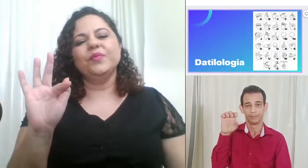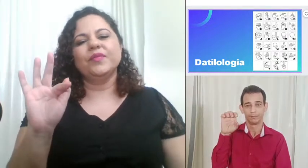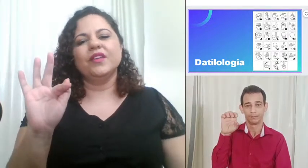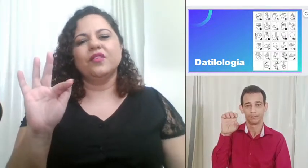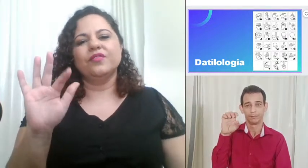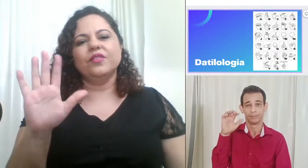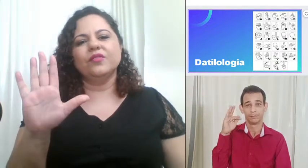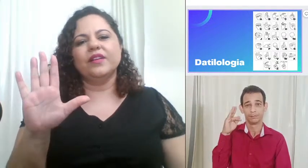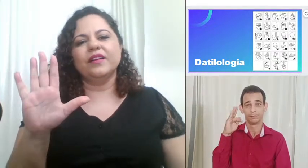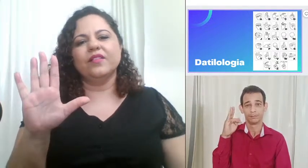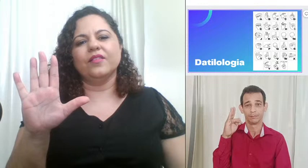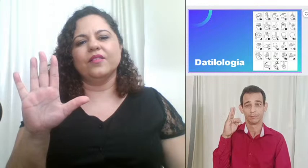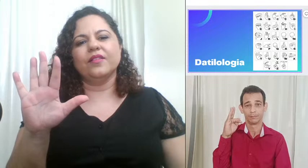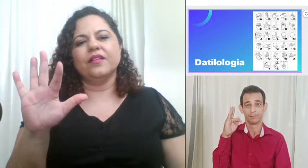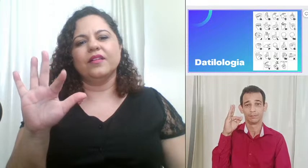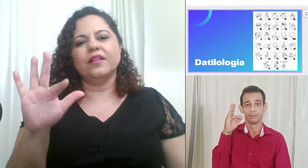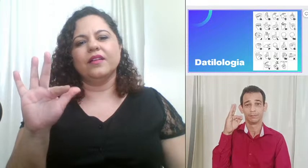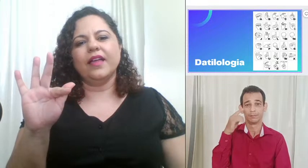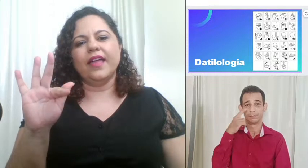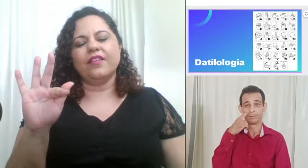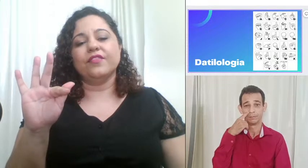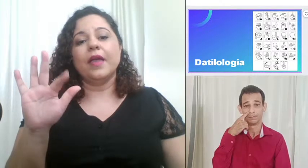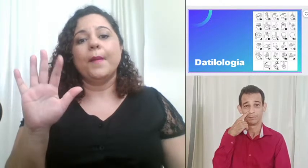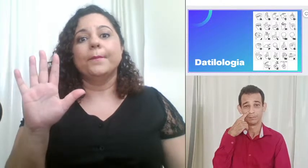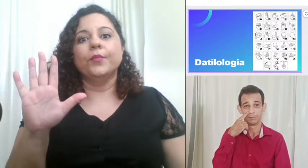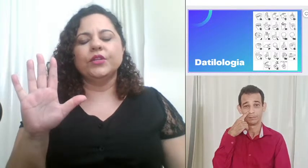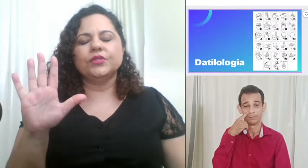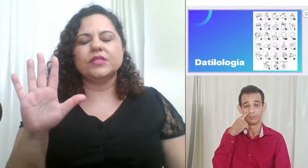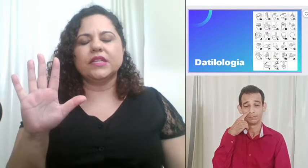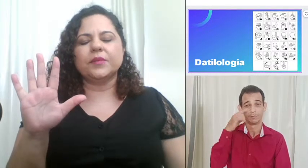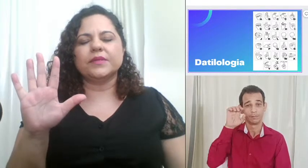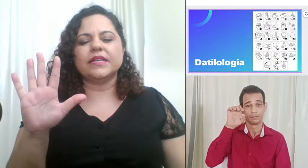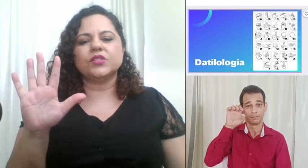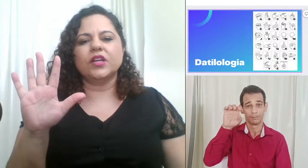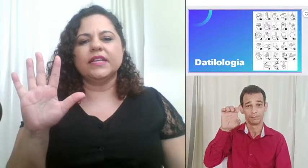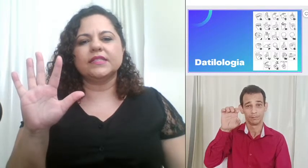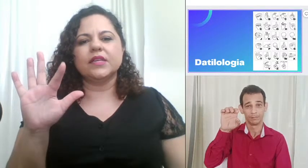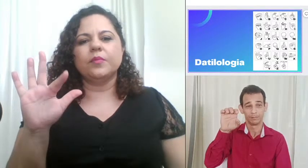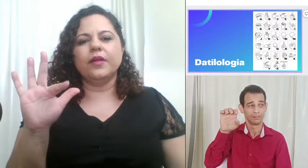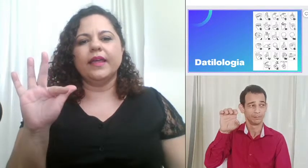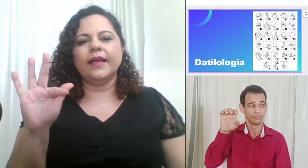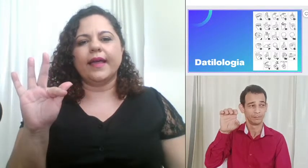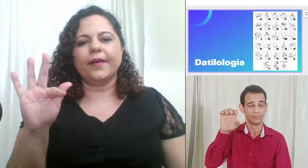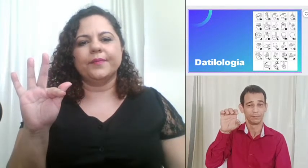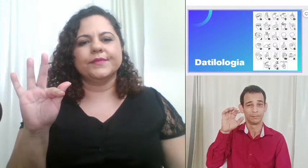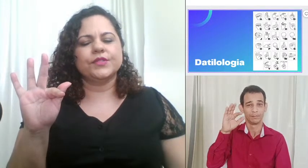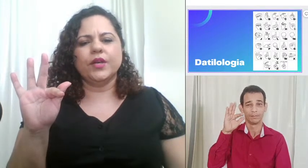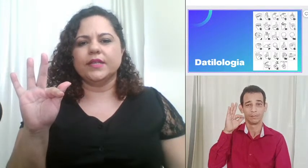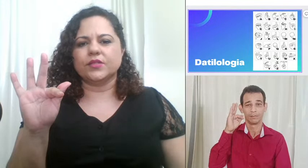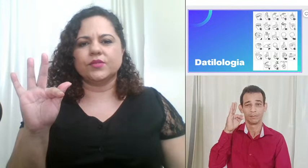e configura ó F muito simples é só descer o polegar só isso